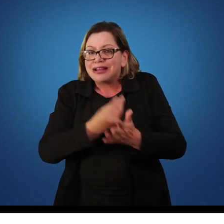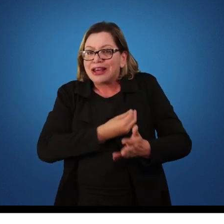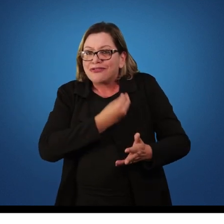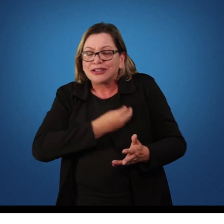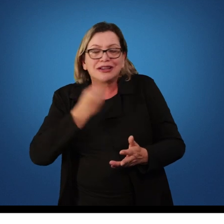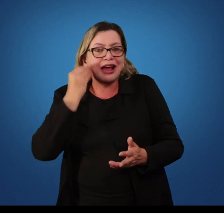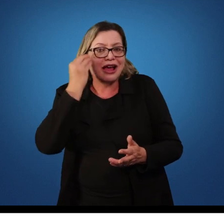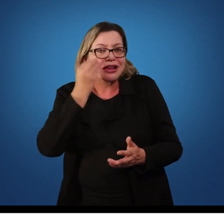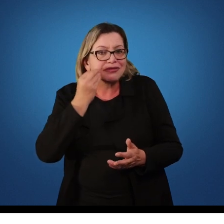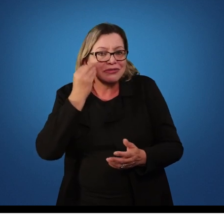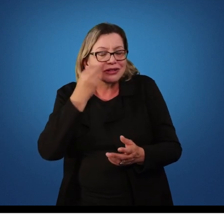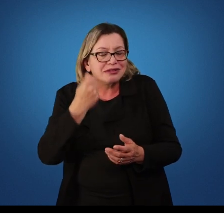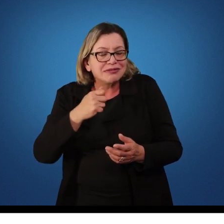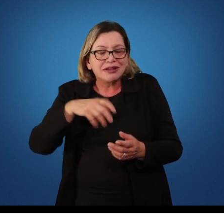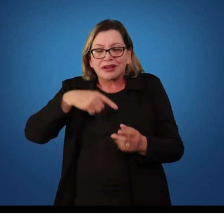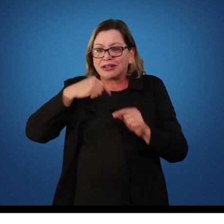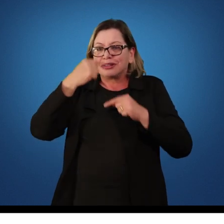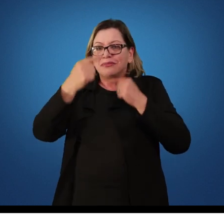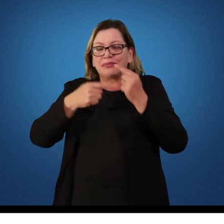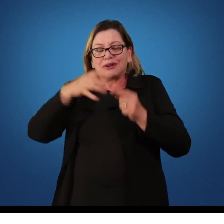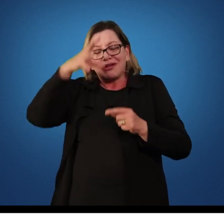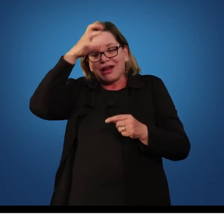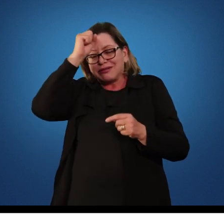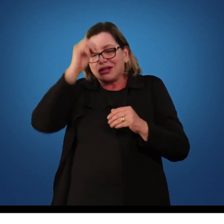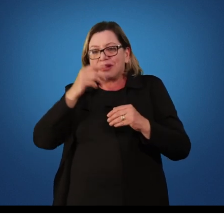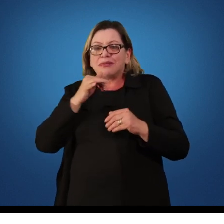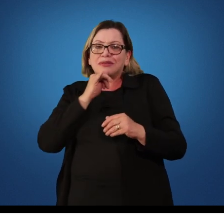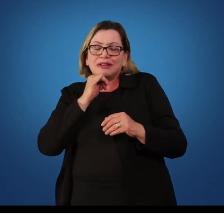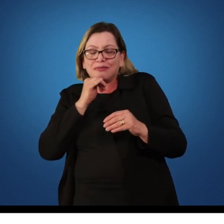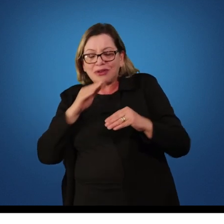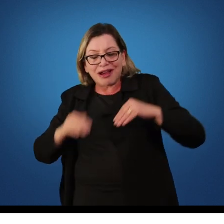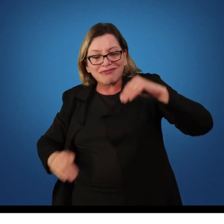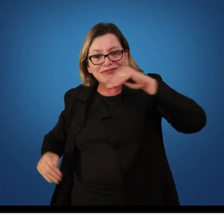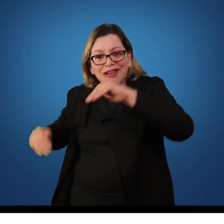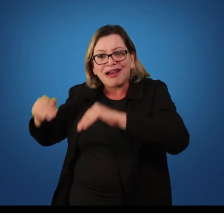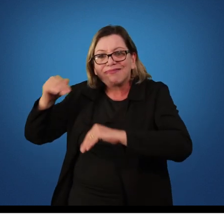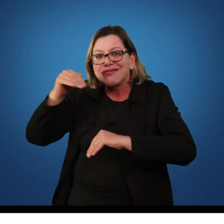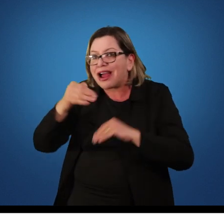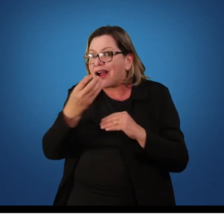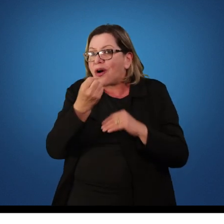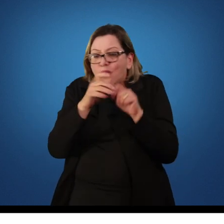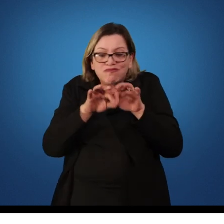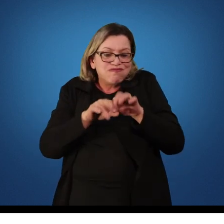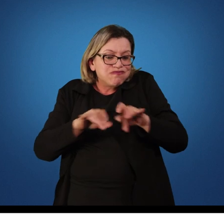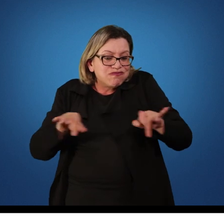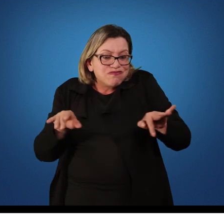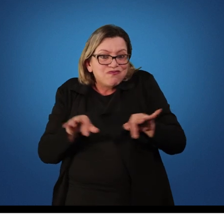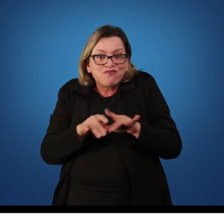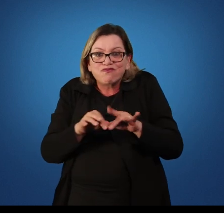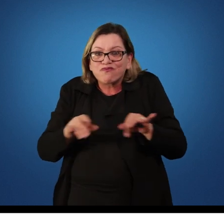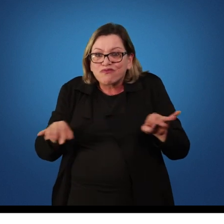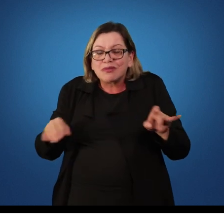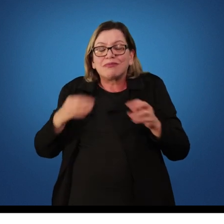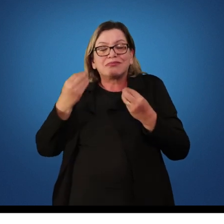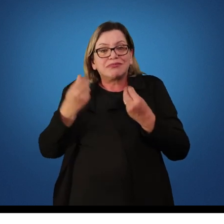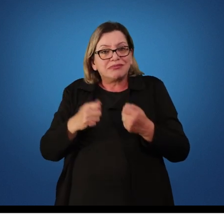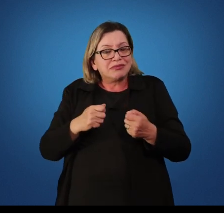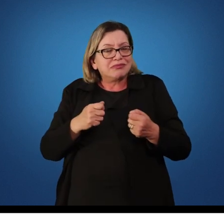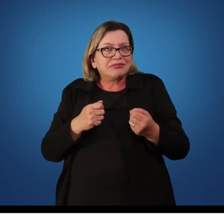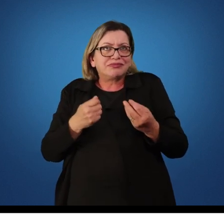aprender. Como por exemplo, nadar, tocar algum instrumento, andar